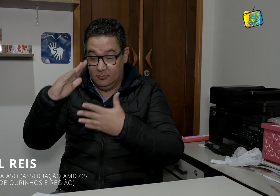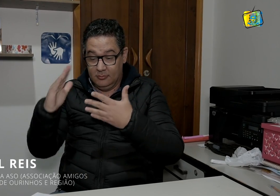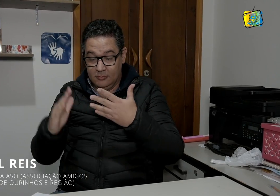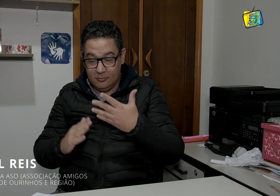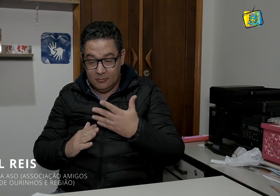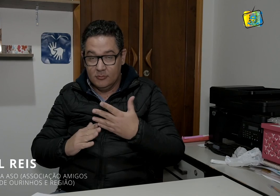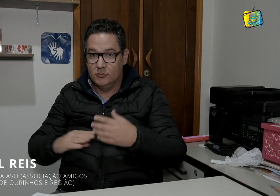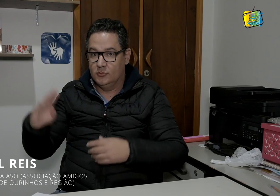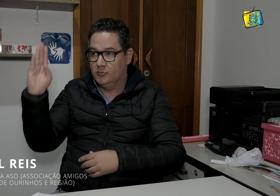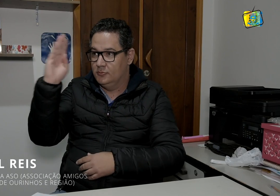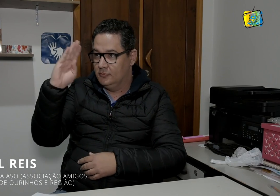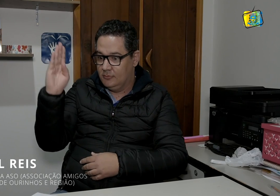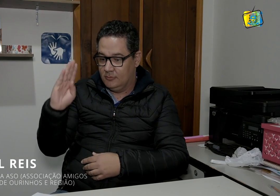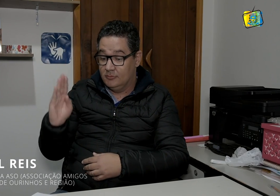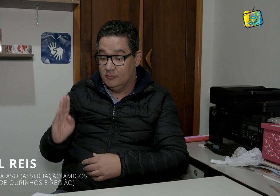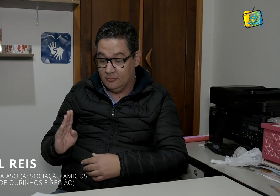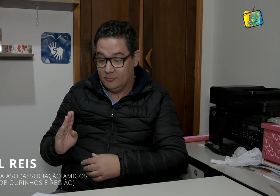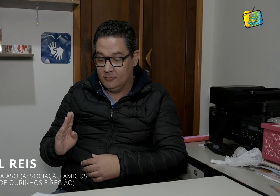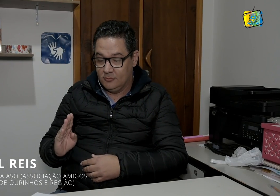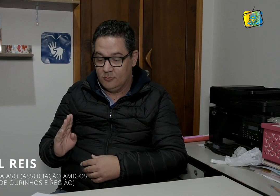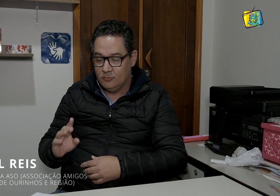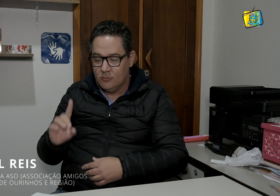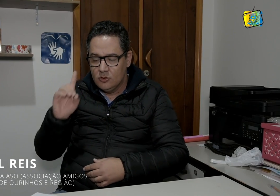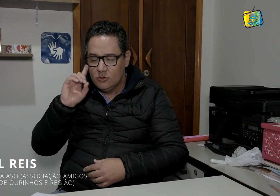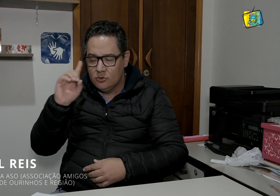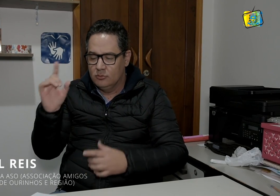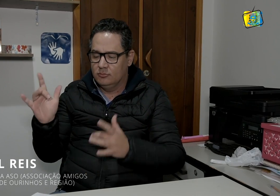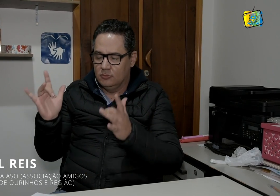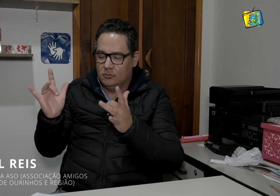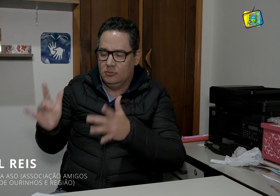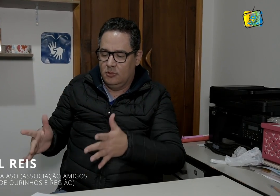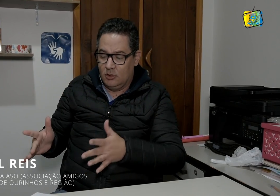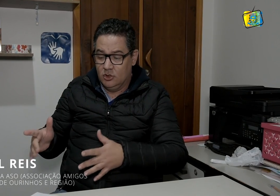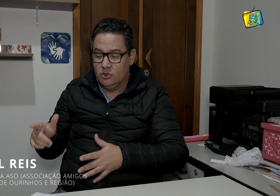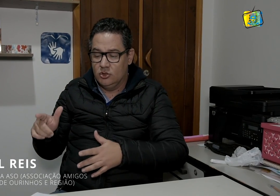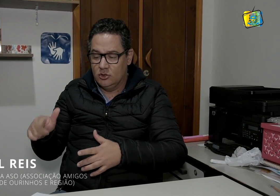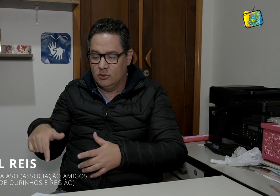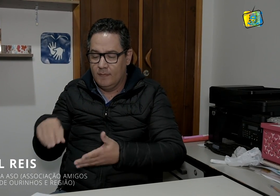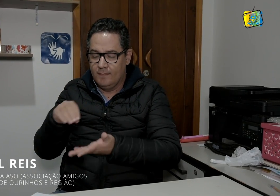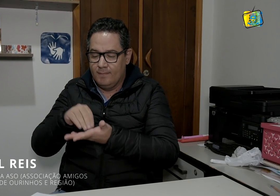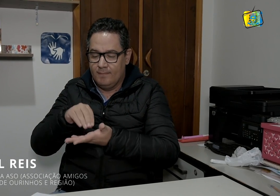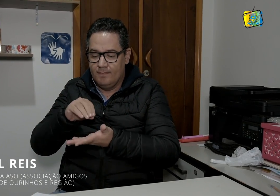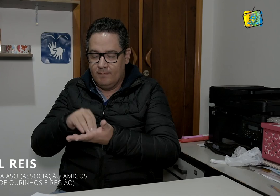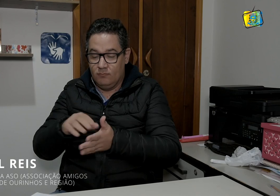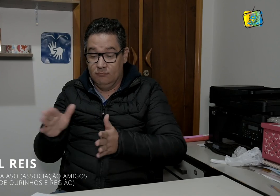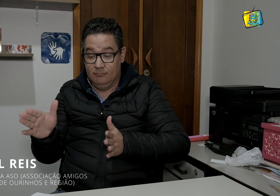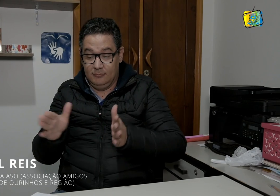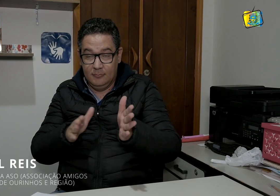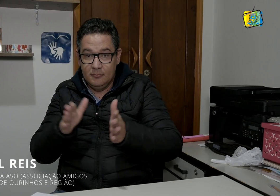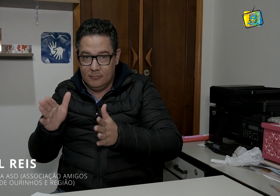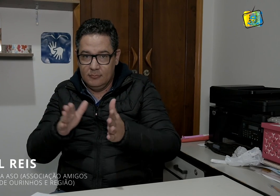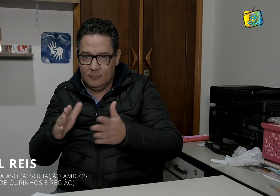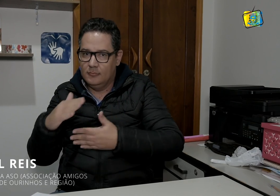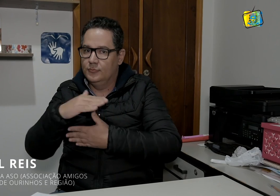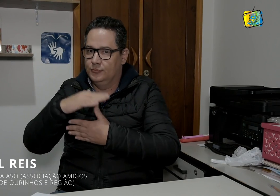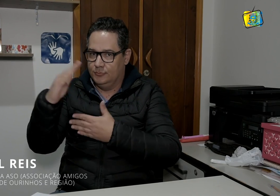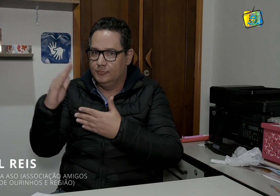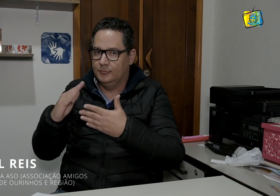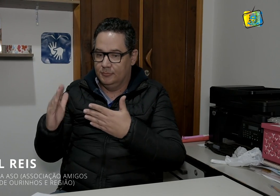setembro é o dia internacional das línguas de sinais. No Brasil, a data discute a falta